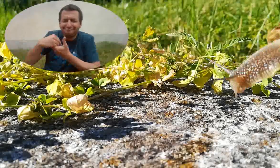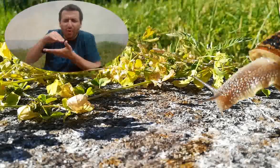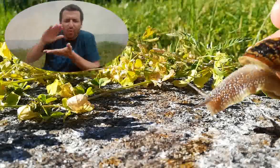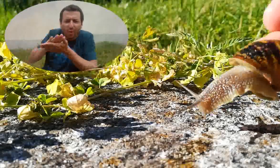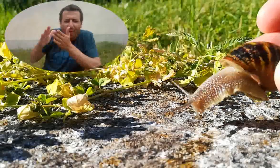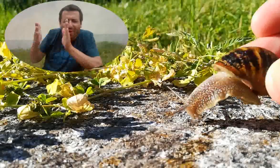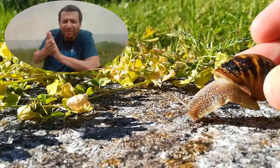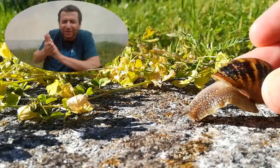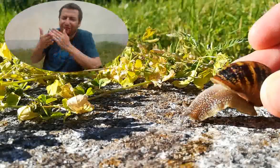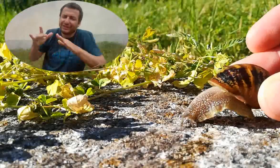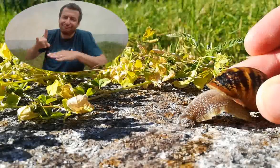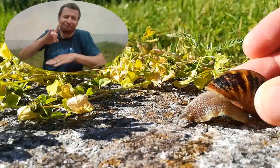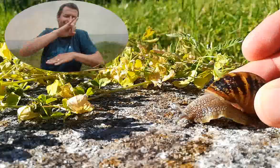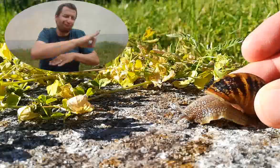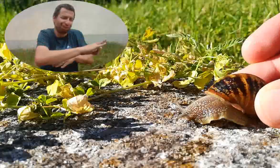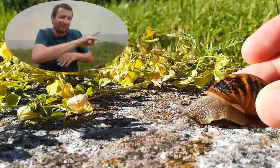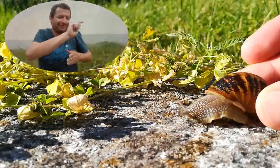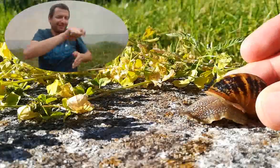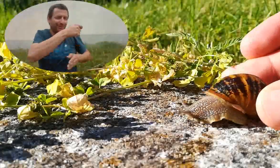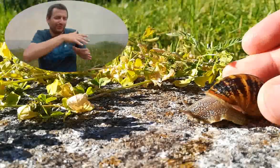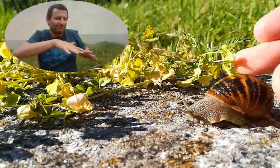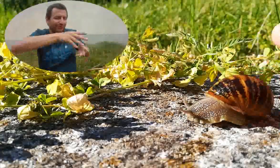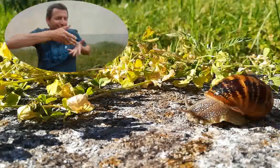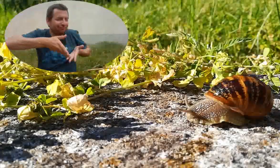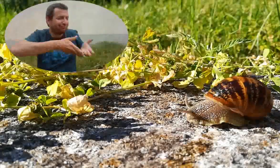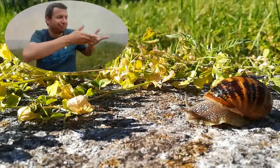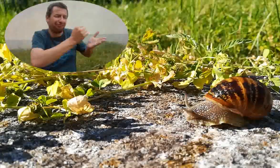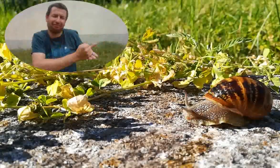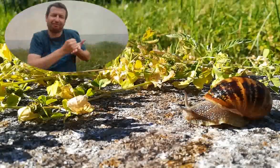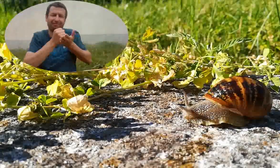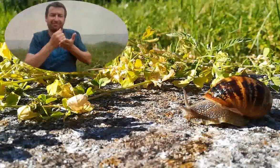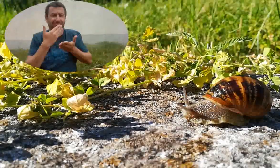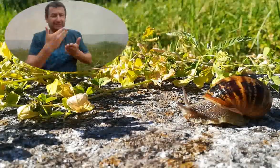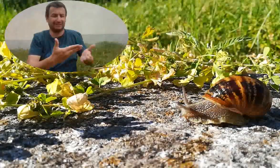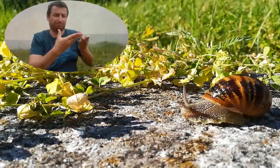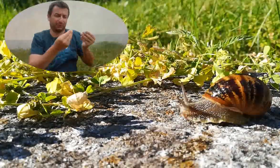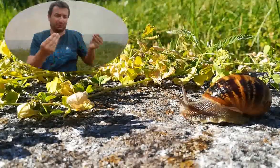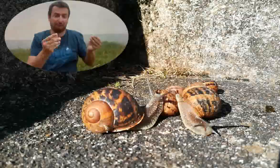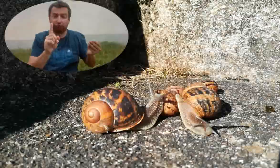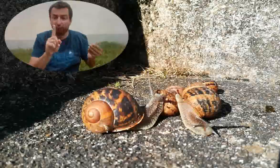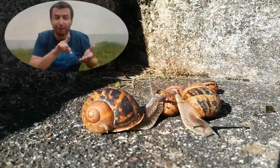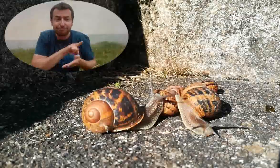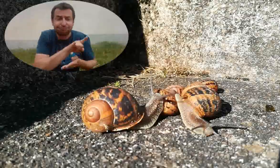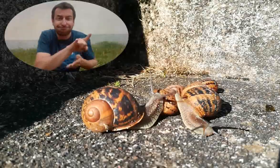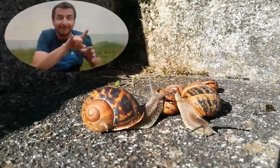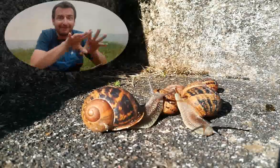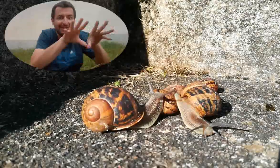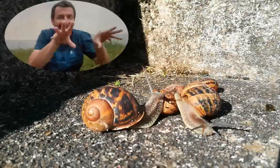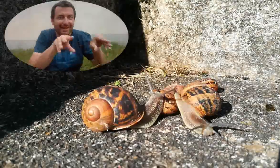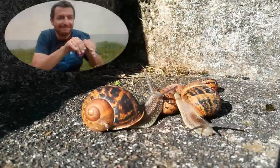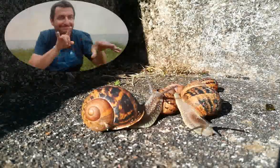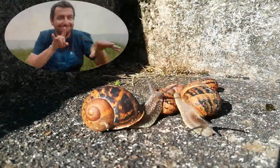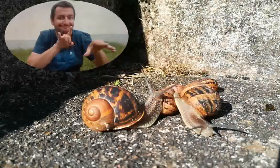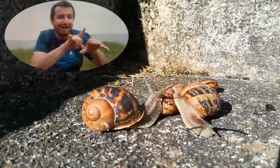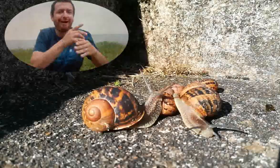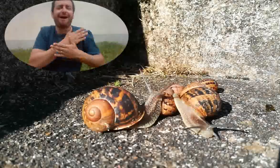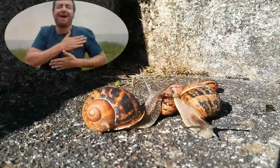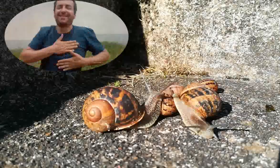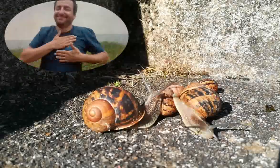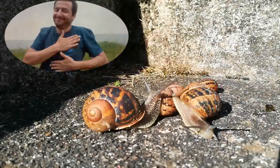Et voilà ! L'escargot et notre complicité sont terminés. Merci de m'avoir beaucoup aidé. Tu peux rejoindre ta